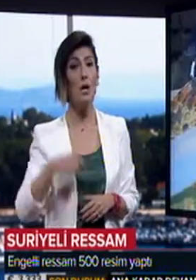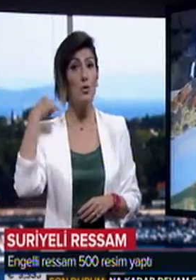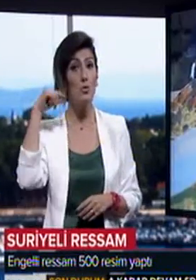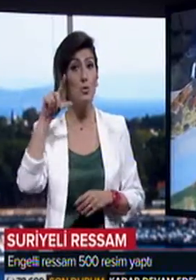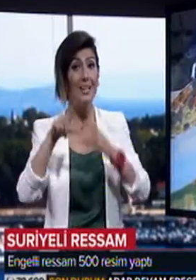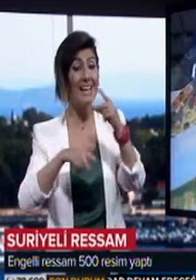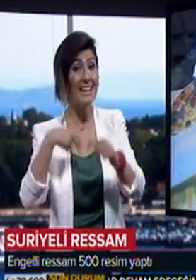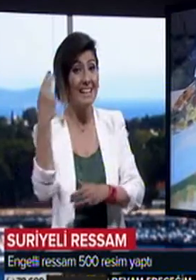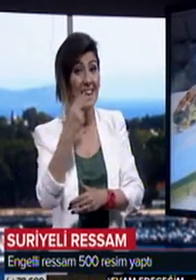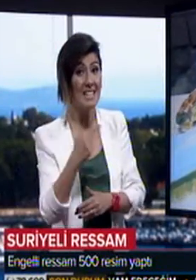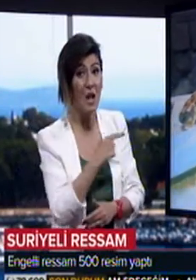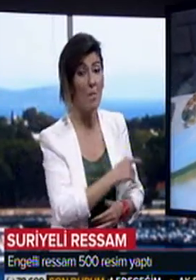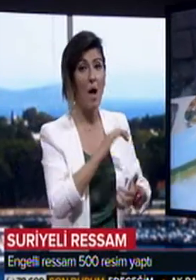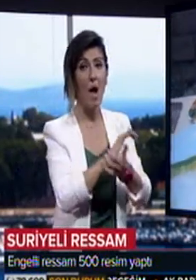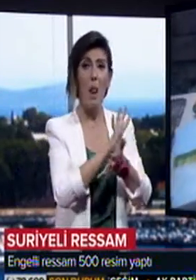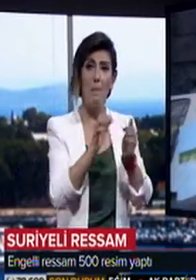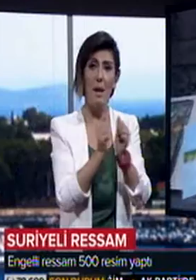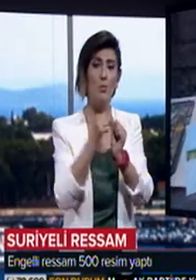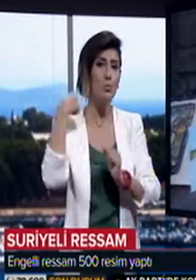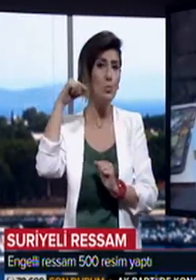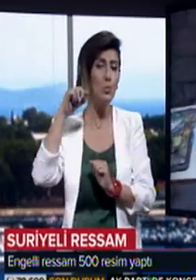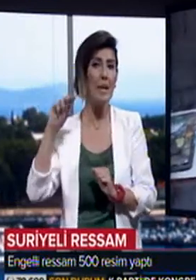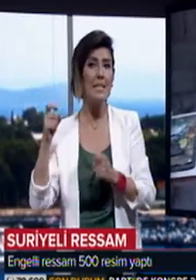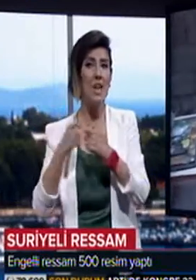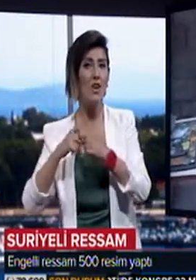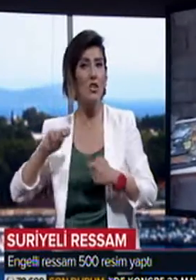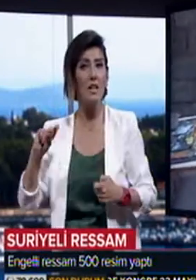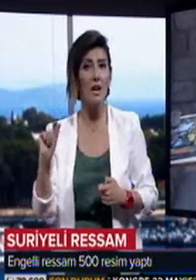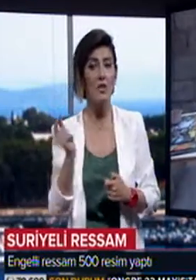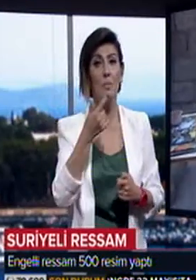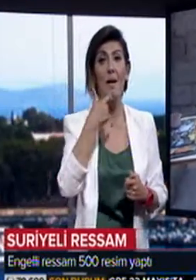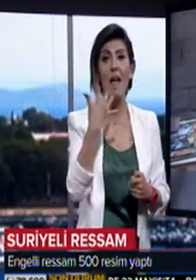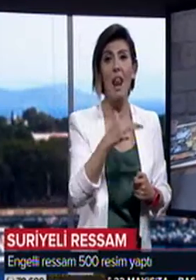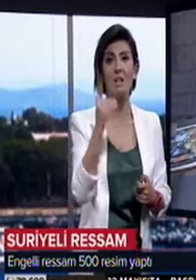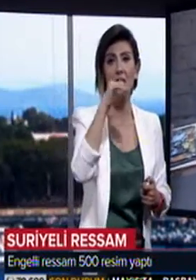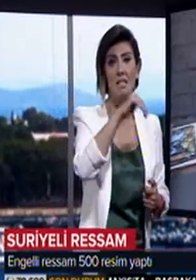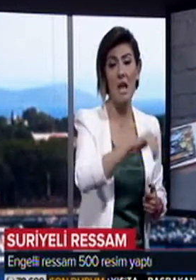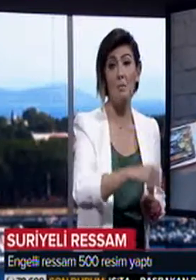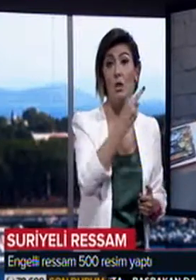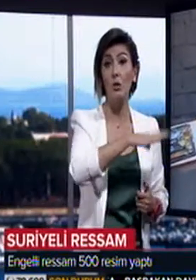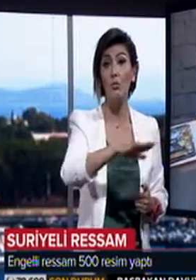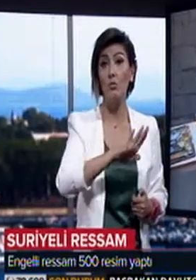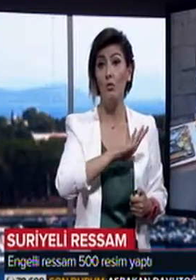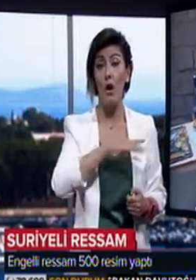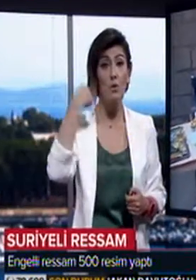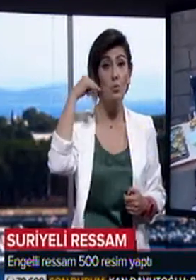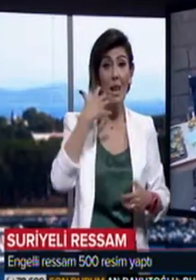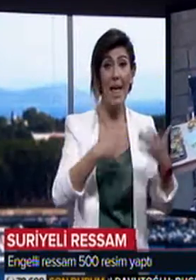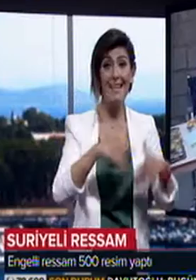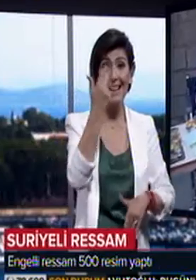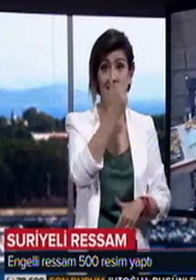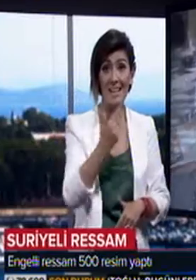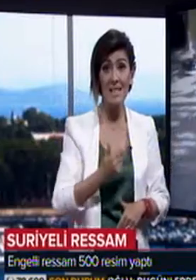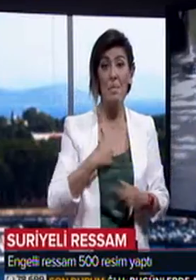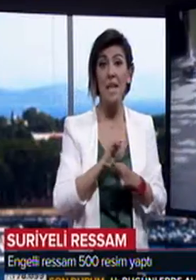Suriyeli ressam Ömer Derviş, ailesiyle birlikte Suriye'deki savaştan kaçıp Elazığ'a yerleşmiş. İki çocuğu olan Suriyeli engelli